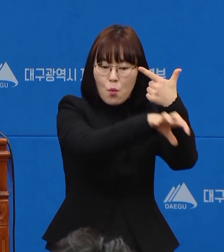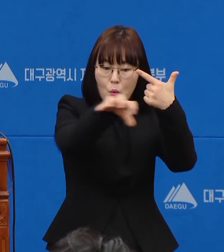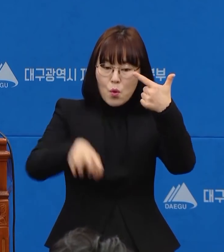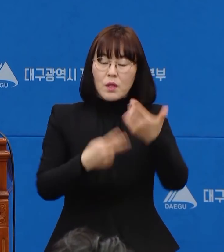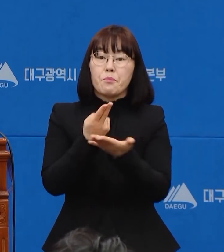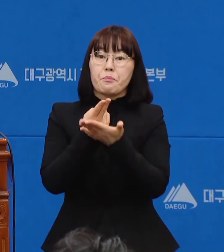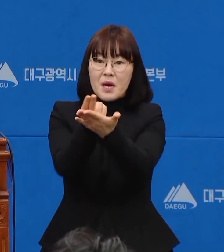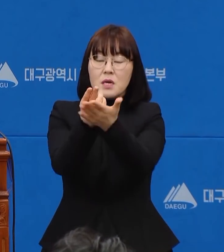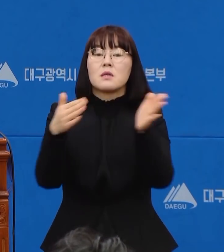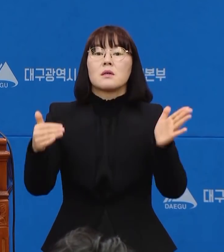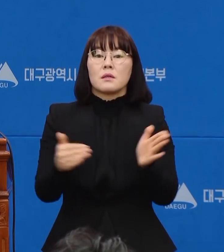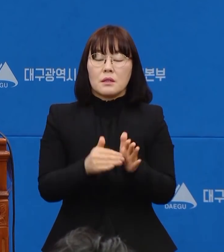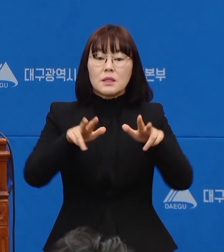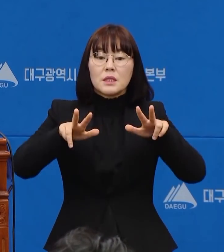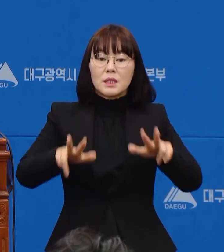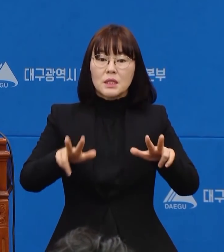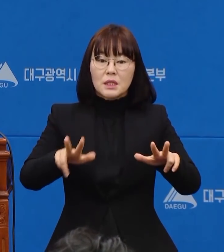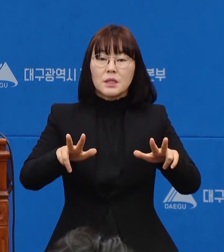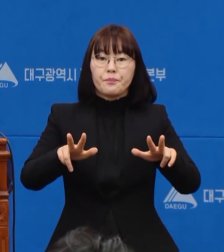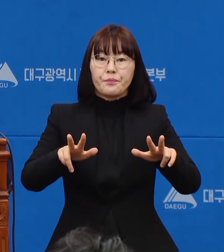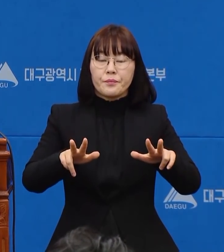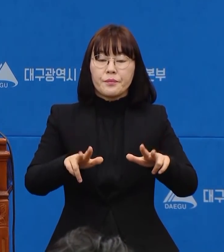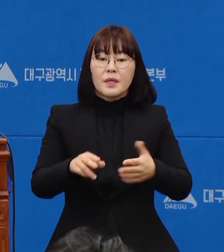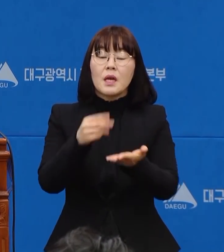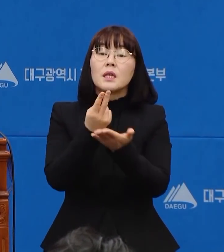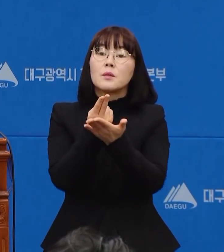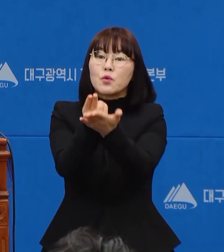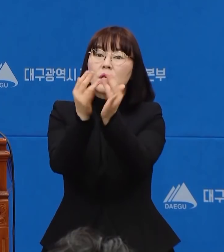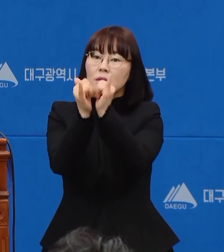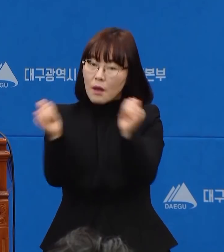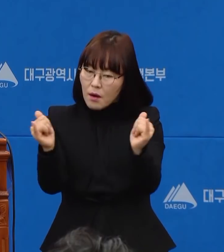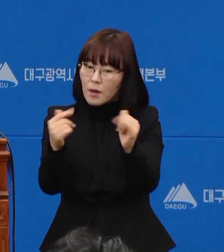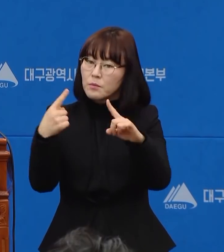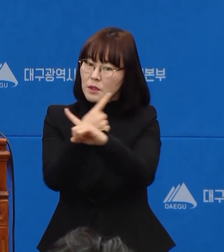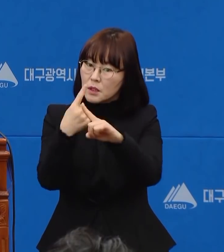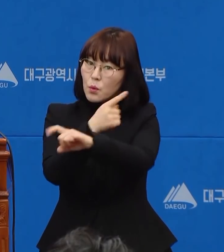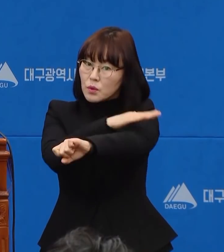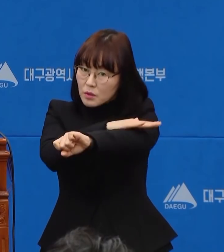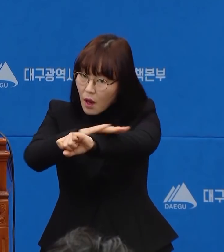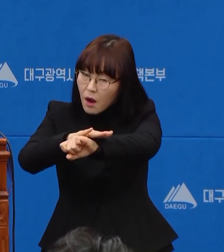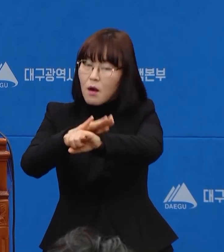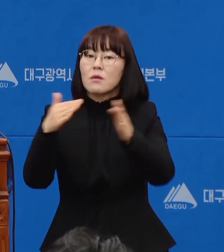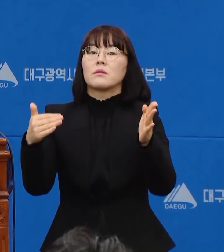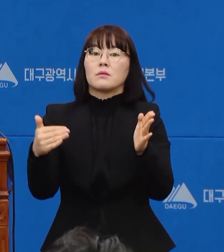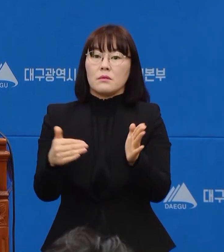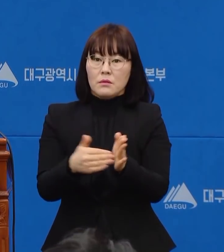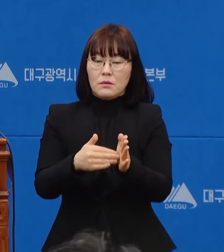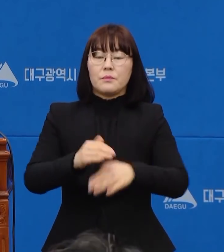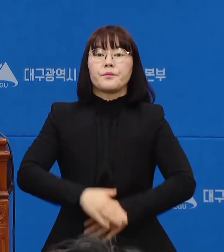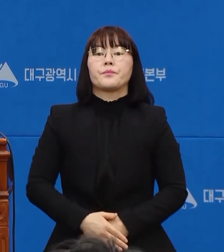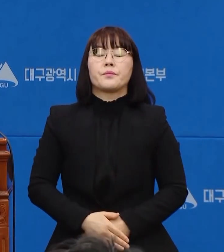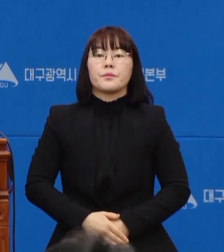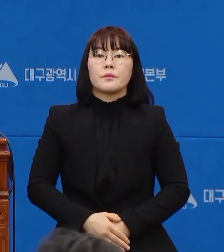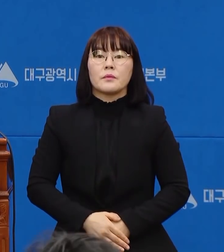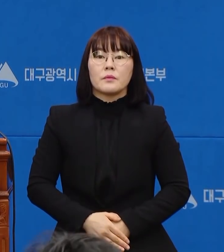입소하였고 현재 대부분의 입소자가 안정을 유지한 가운데 치료를 받고 있습니다.